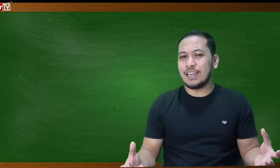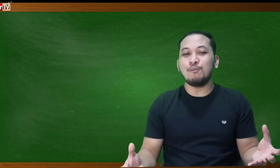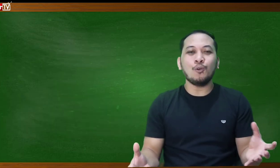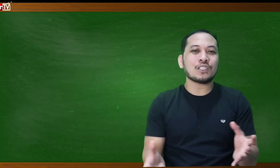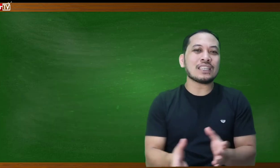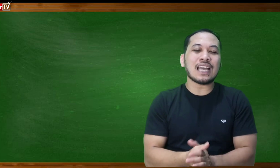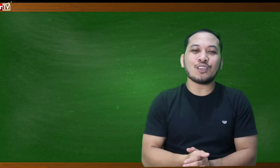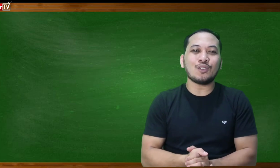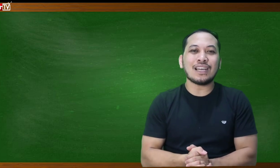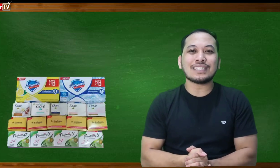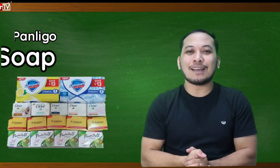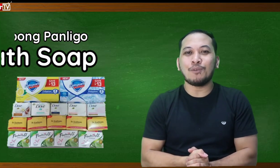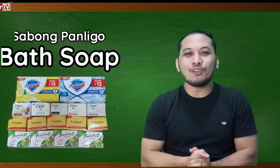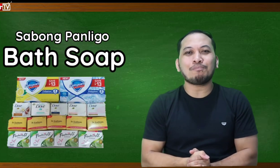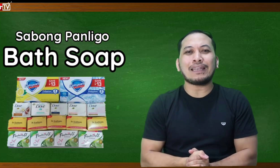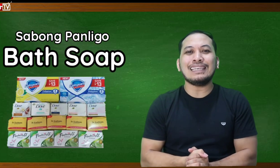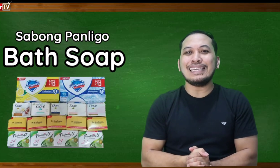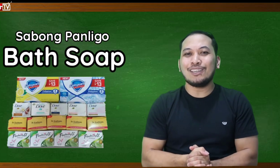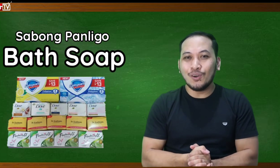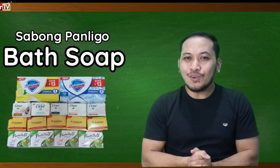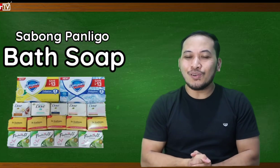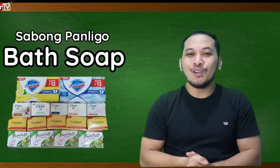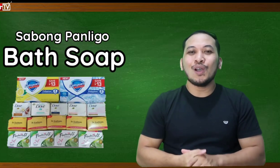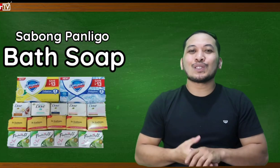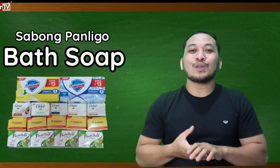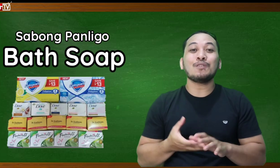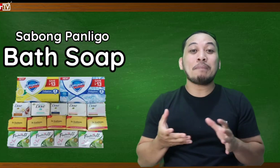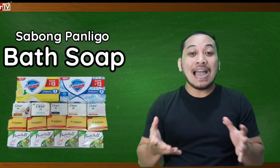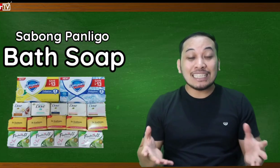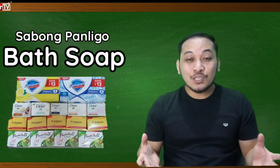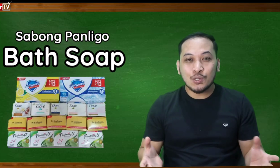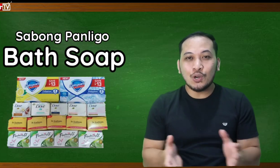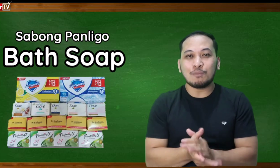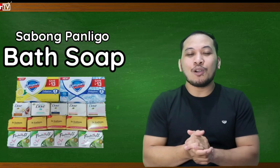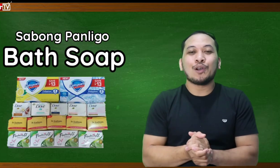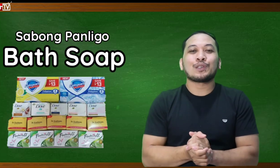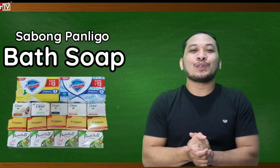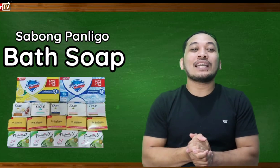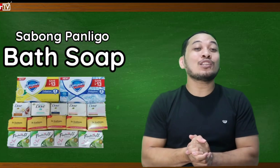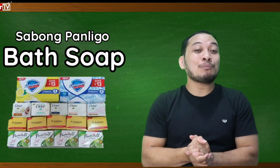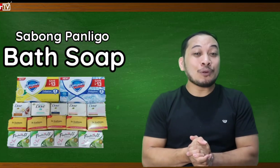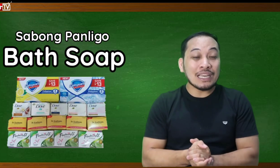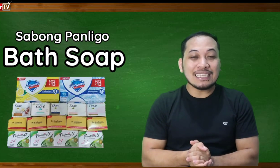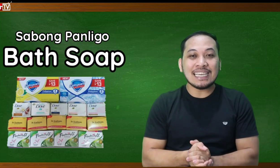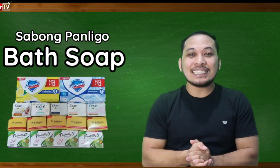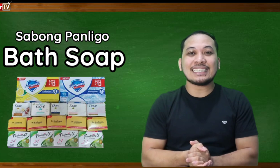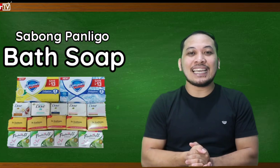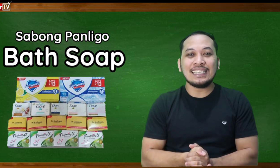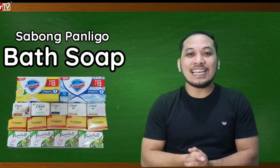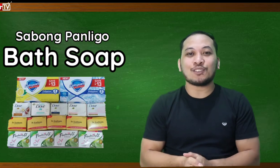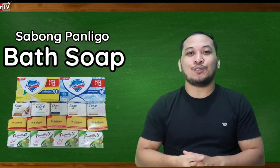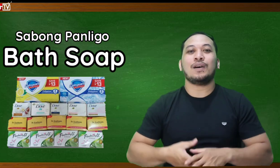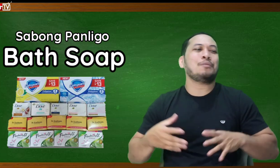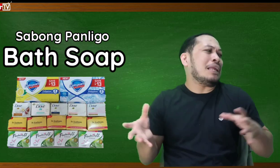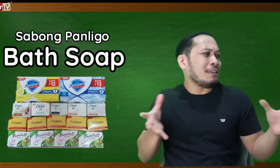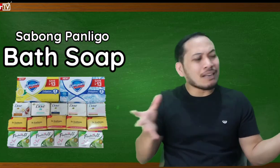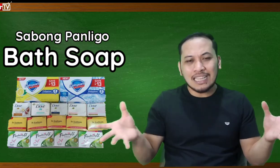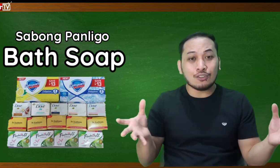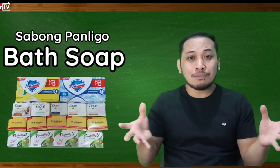naubusan tayo ng sabon panligo so yung bath soap so ganito po natin siya isisenyas kunwari walang ibang tao sa